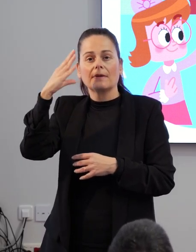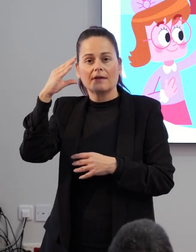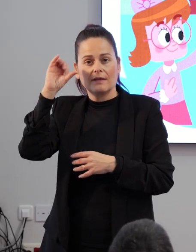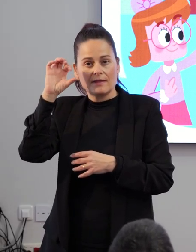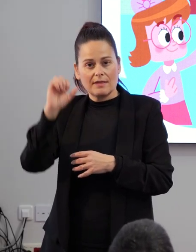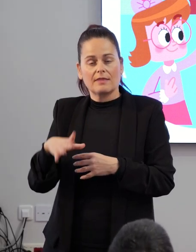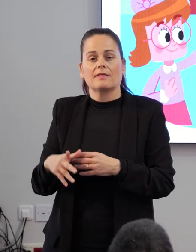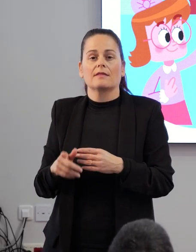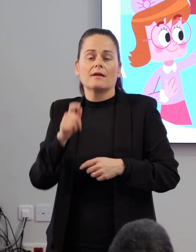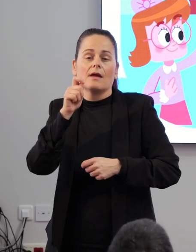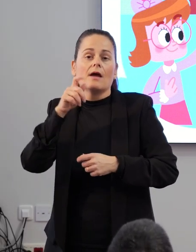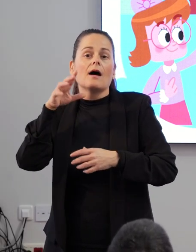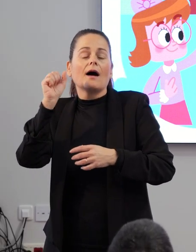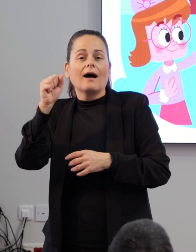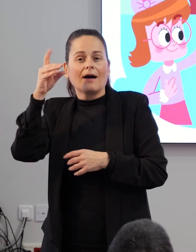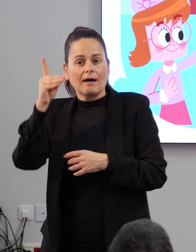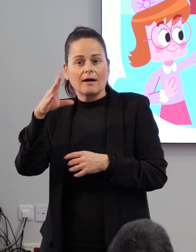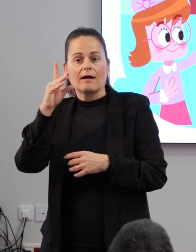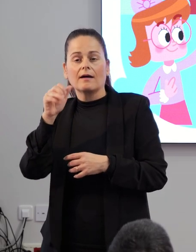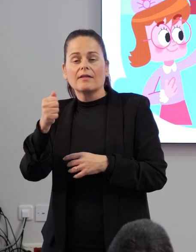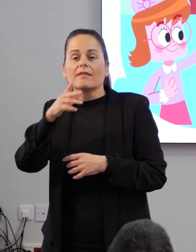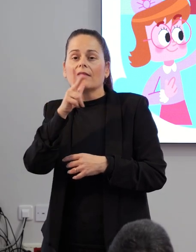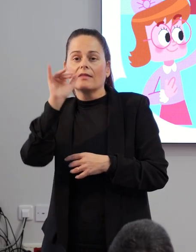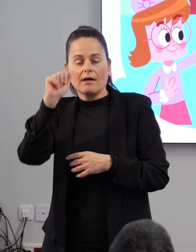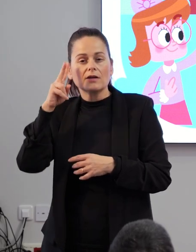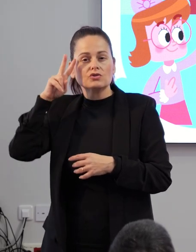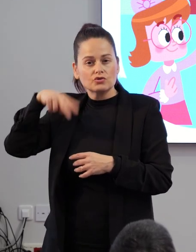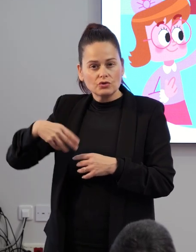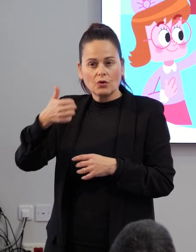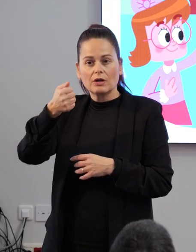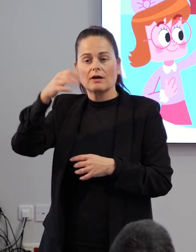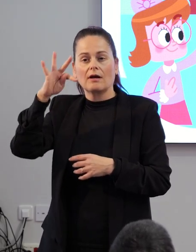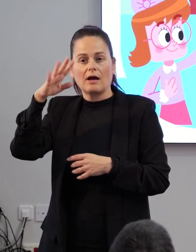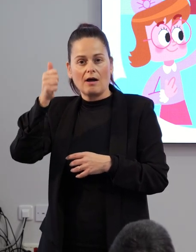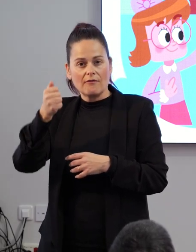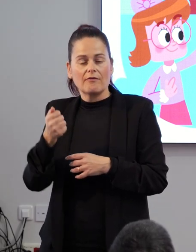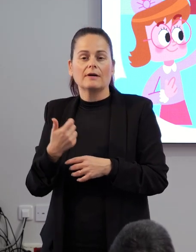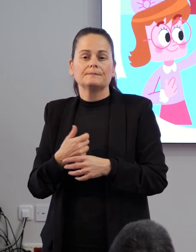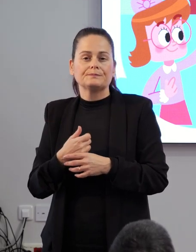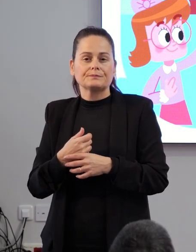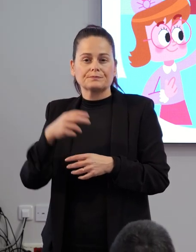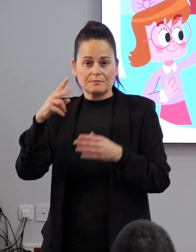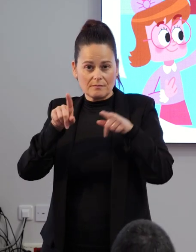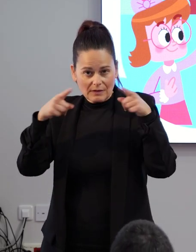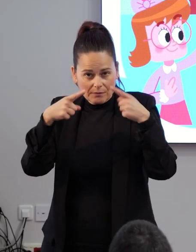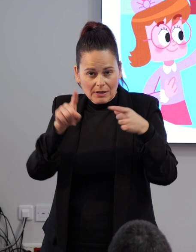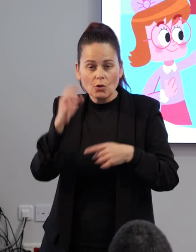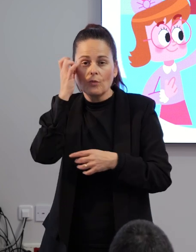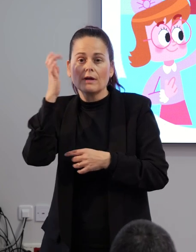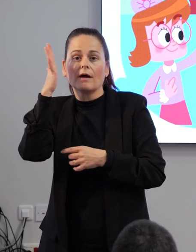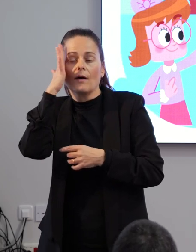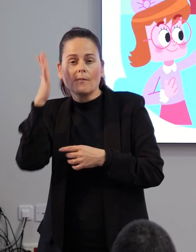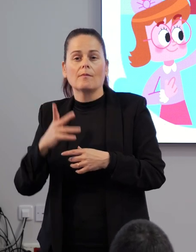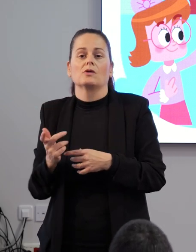Astus, Sodicar, Adai, Formación Soy, Alfa Levante, Beethoven, Apanda,